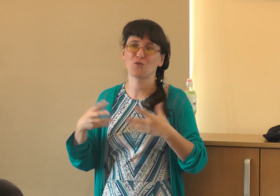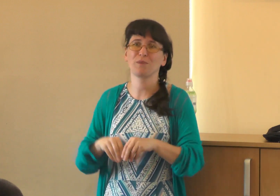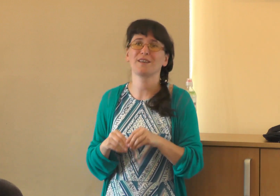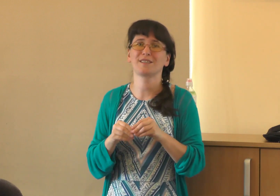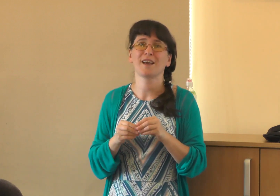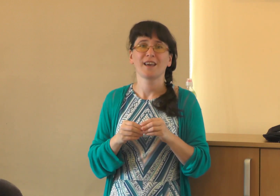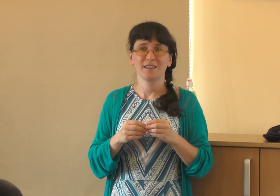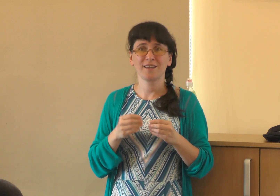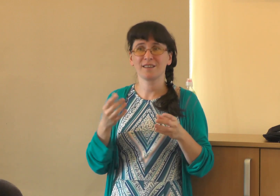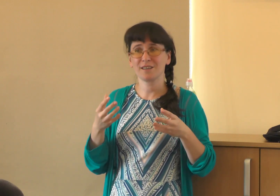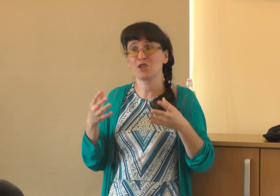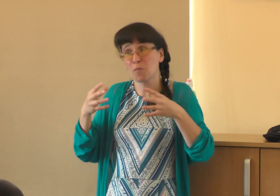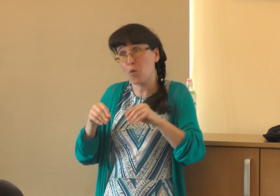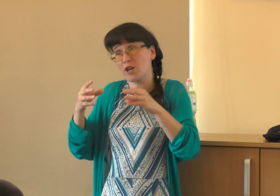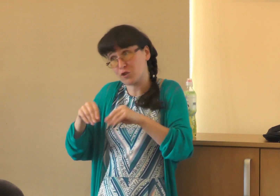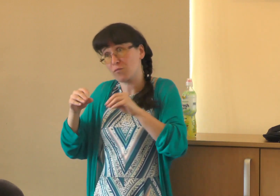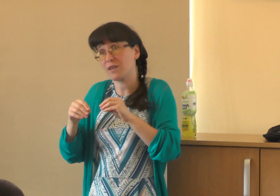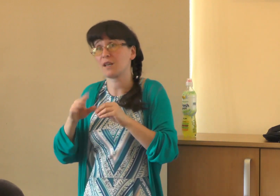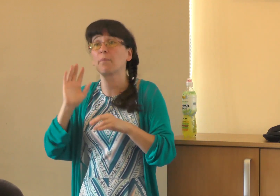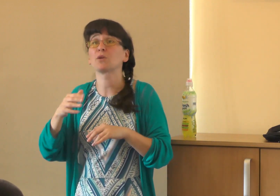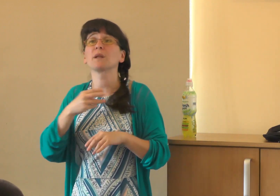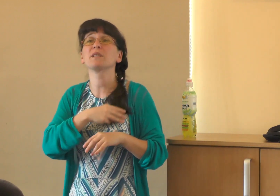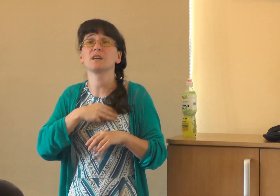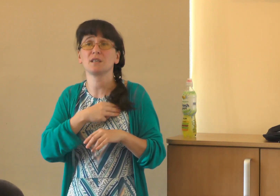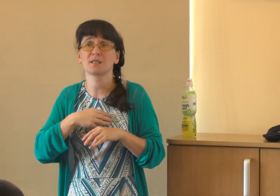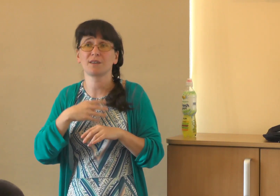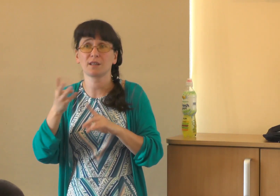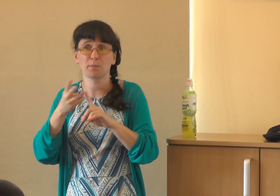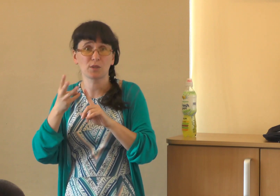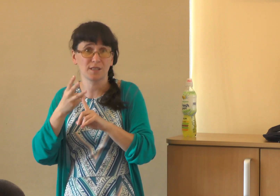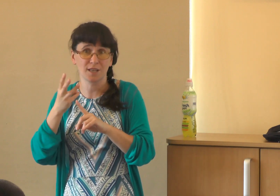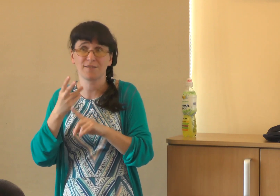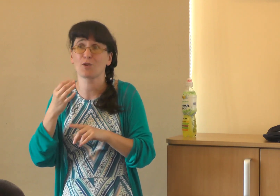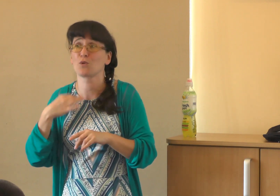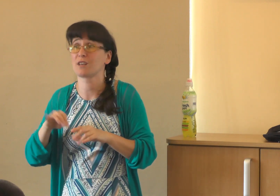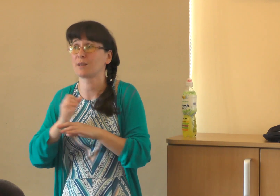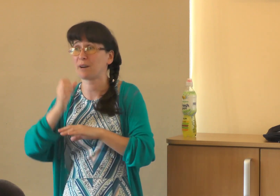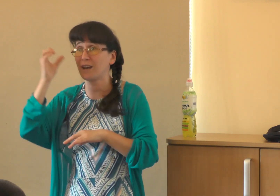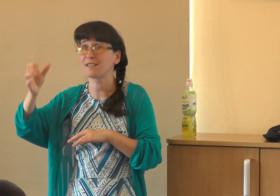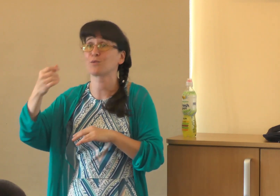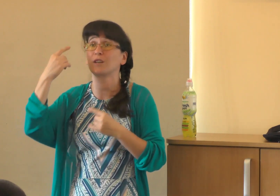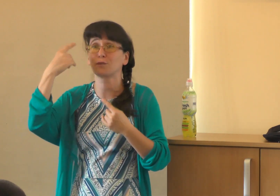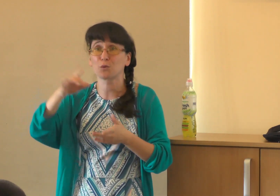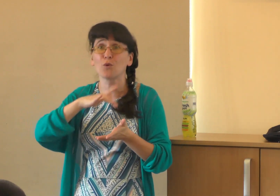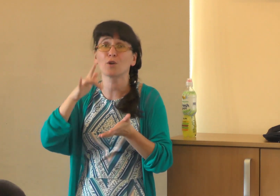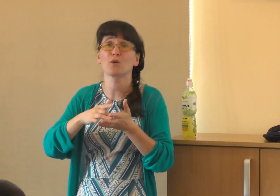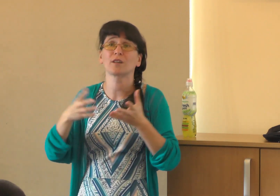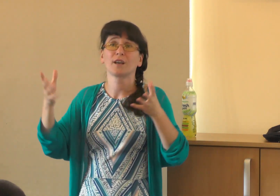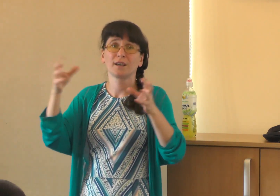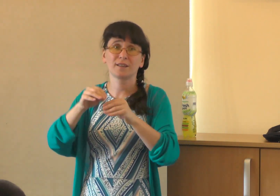вместе, и чем больше вместе, а потом на миссионерство их, например, с третьего курса, справлять куда-то в другой город, и